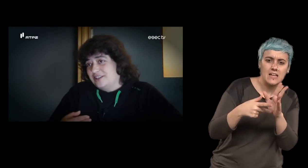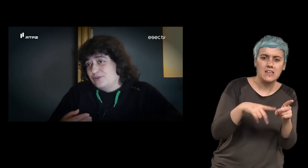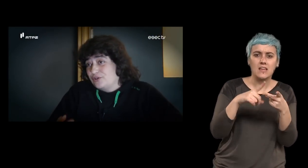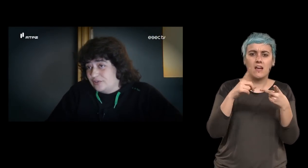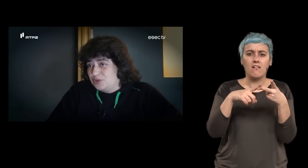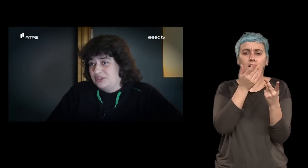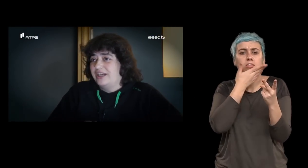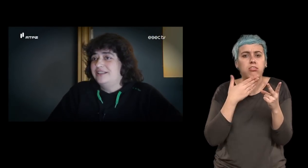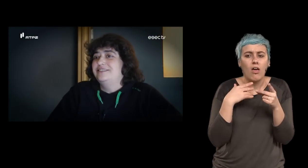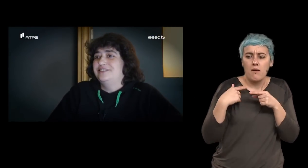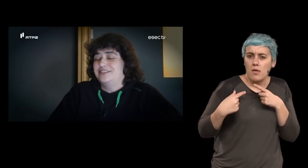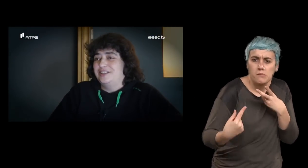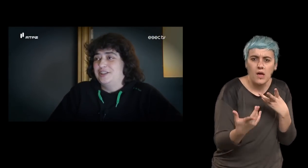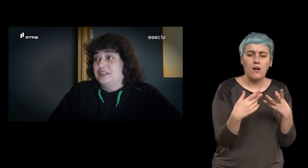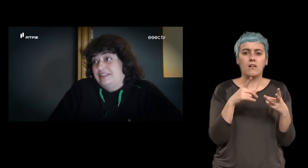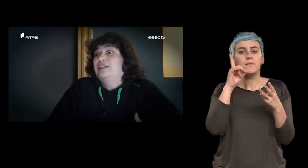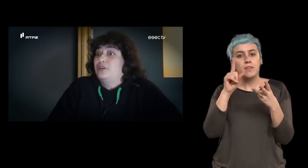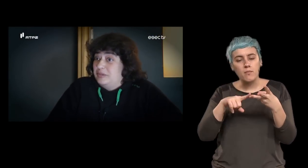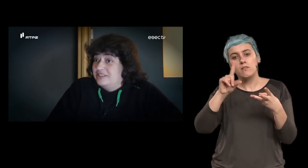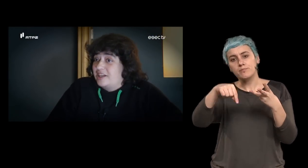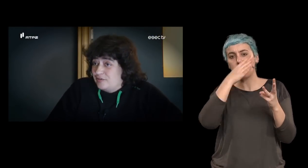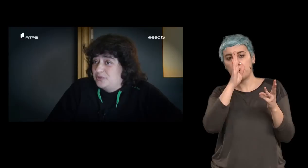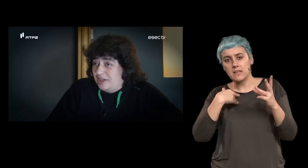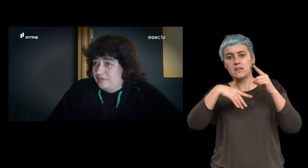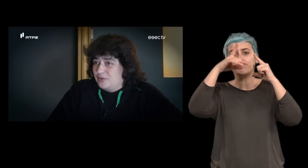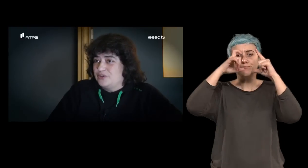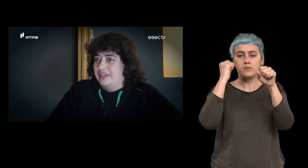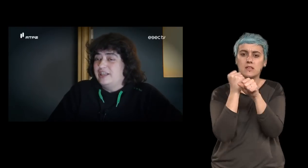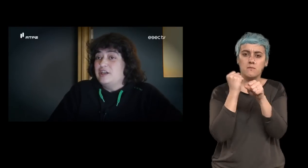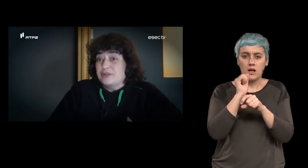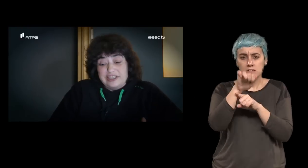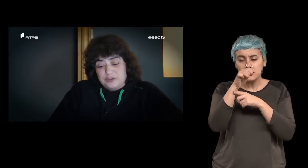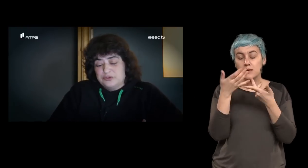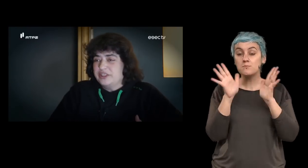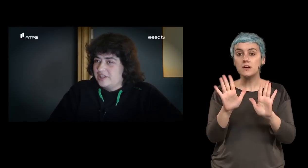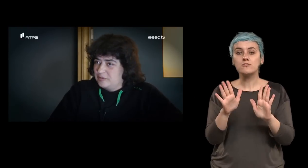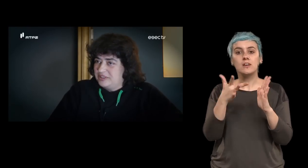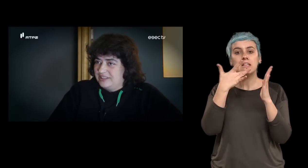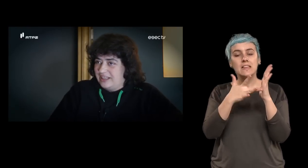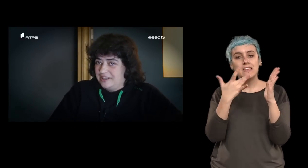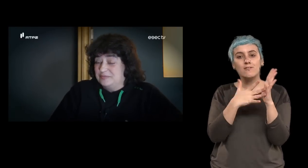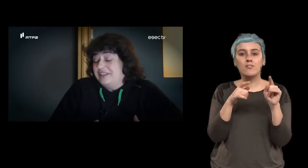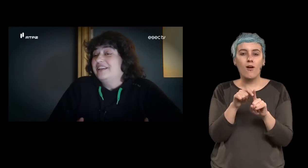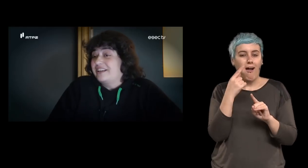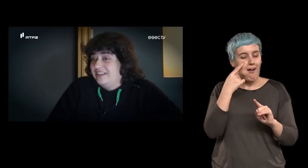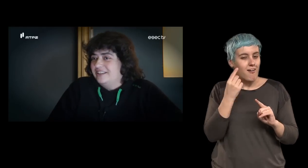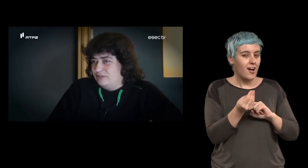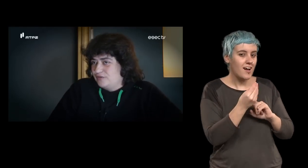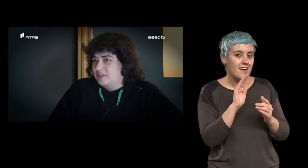a questões funcionais, tem naturalmente ensaios fotográficos, não é? Mas tem, sobretudo, esta capacidade, um bocadinho reguila, de nos fazer